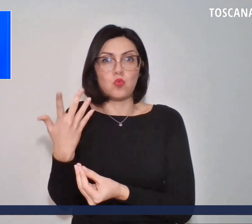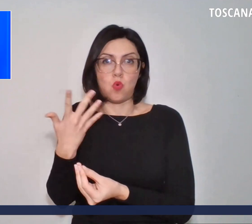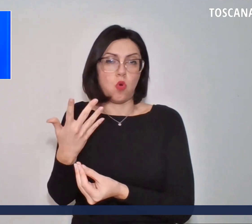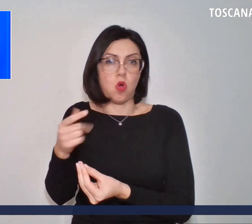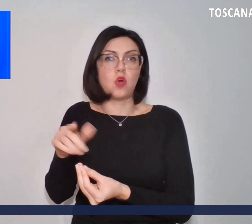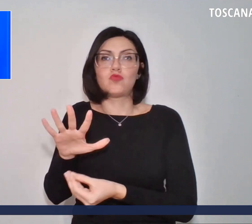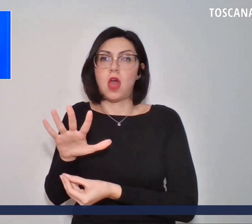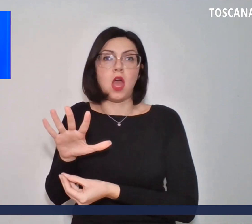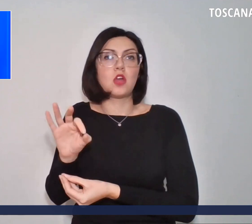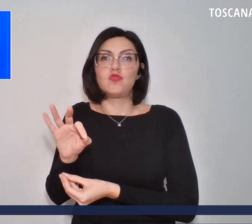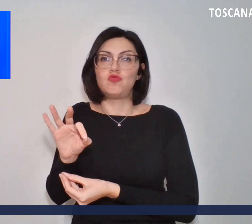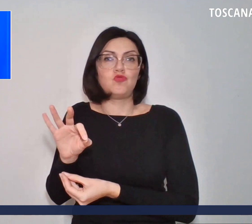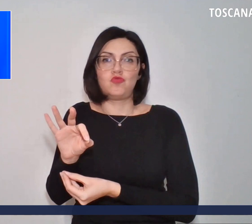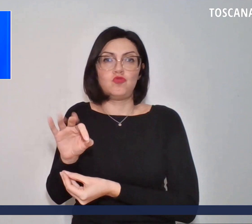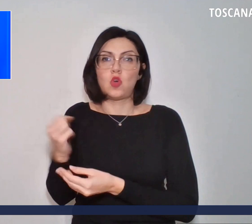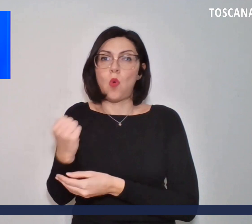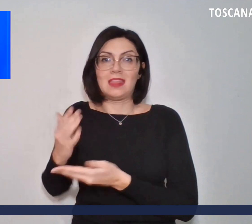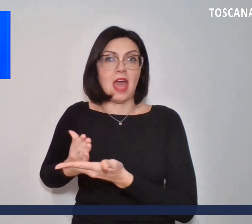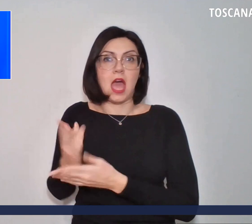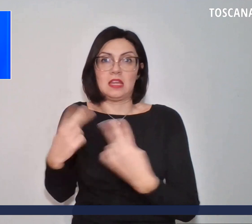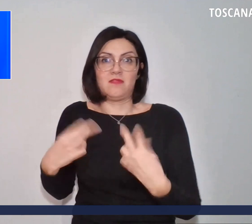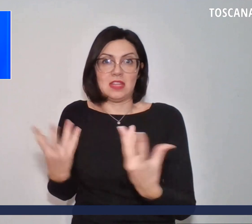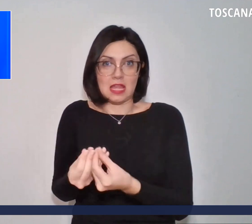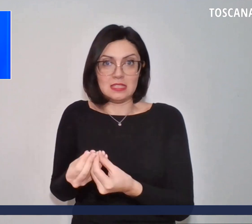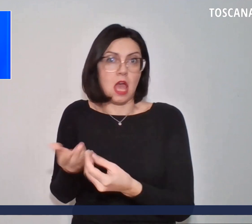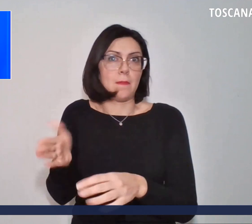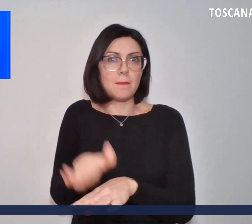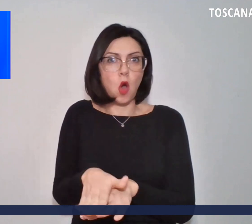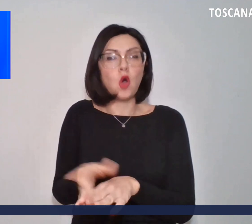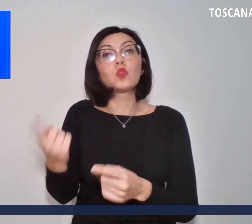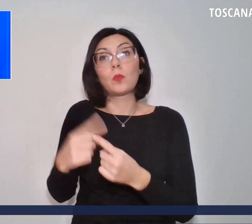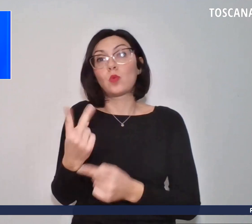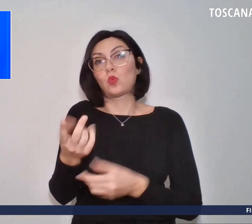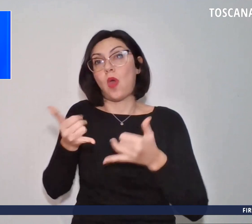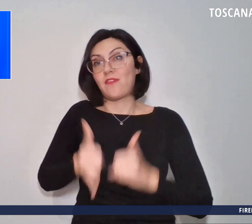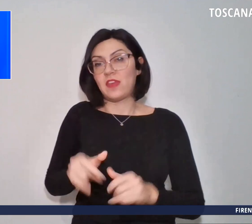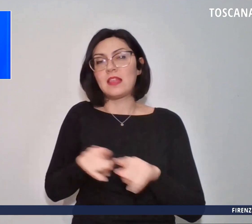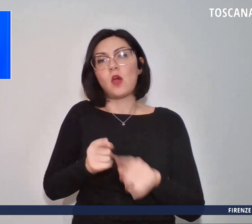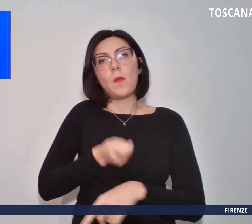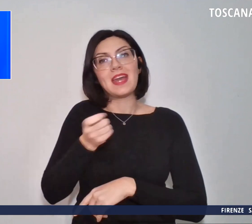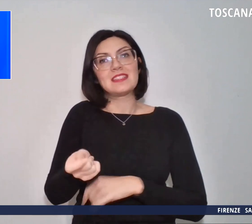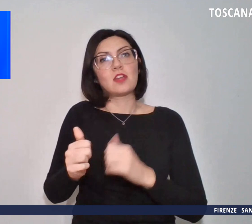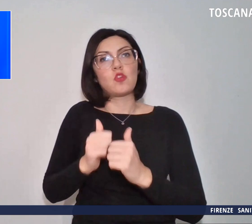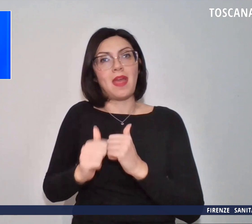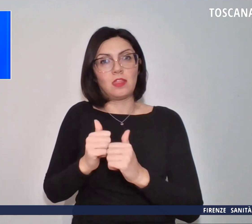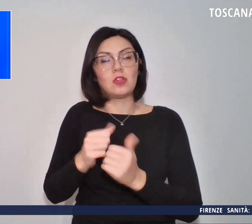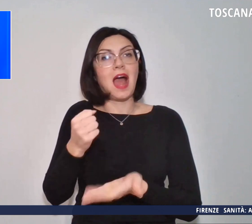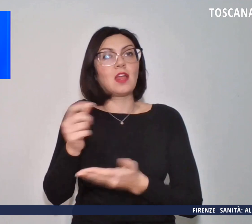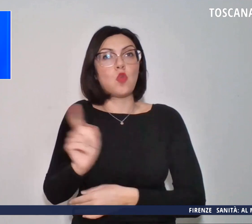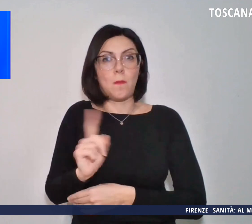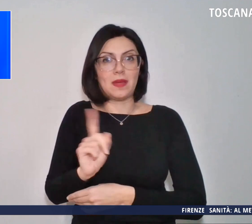anni di vita insieme e per i loro due figli come risarcimento danni non patrimoniali